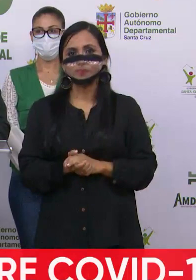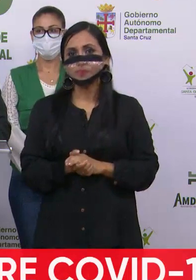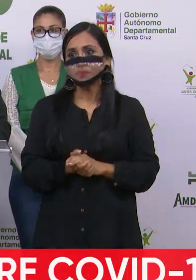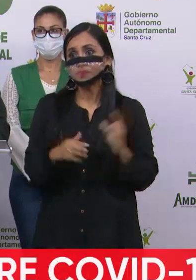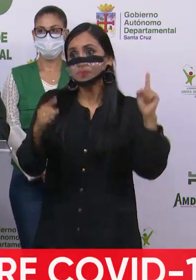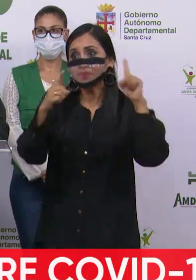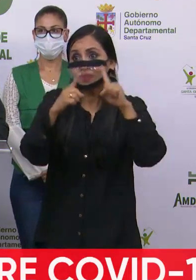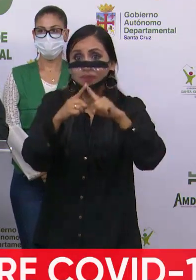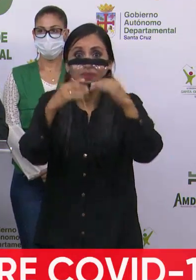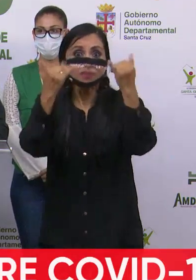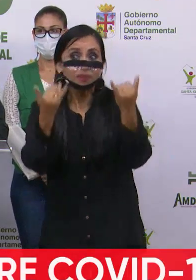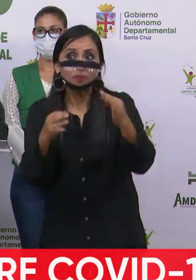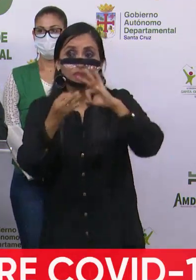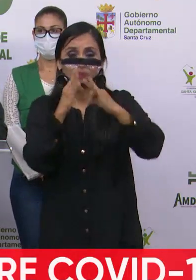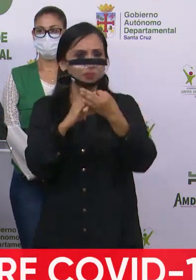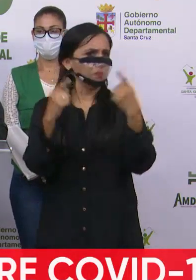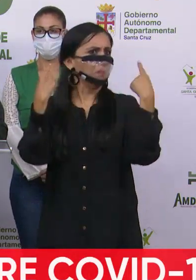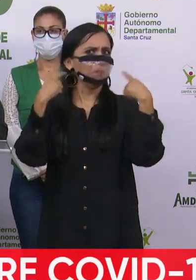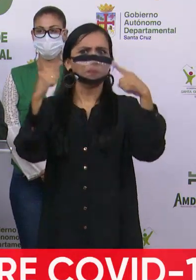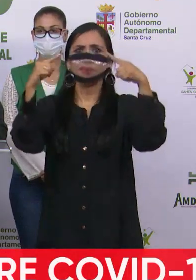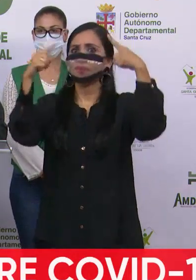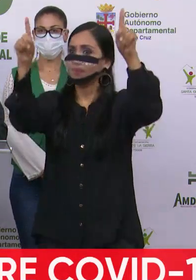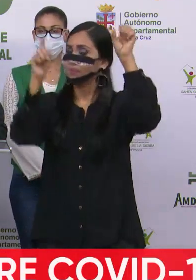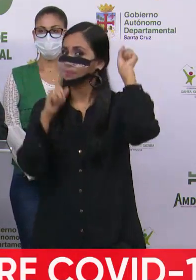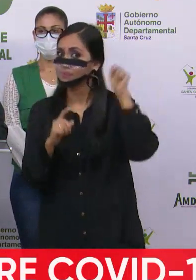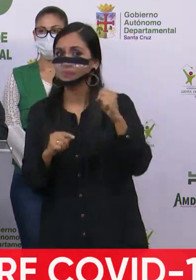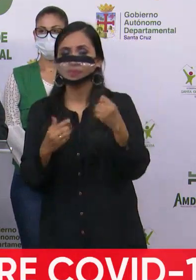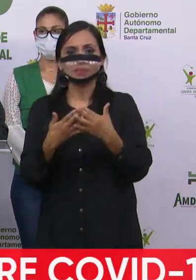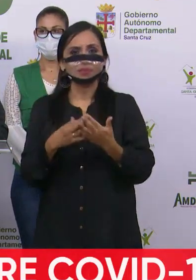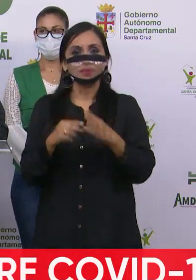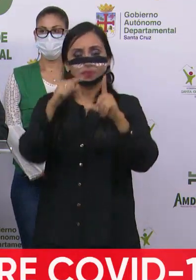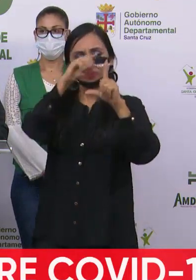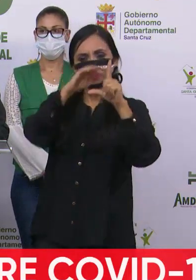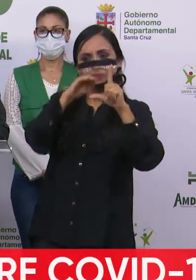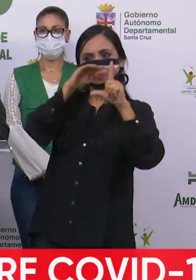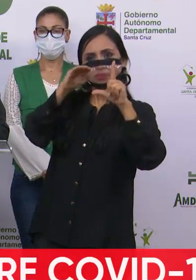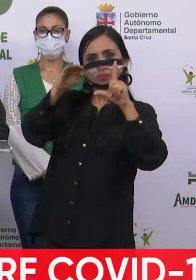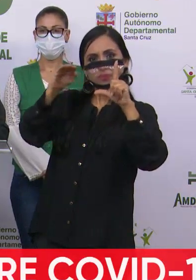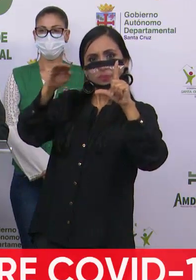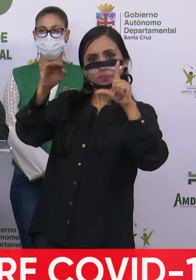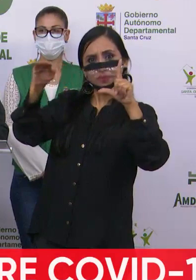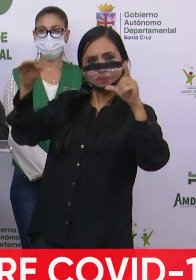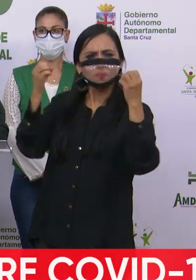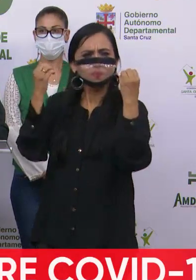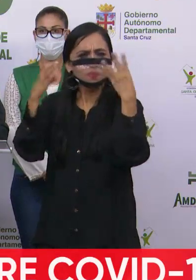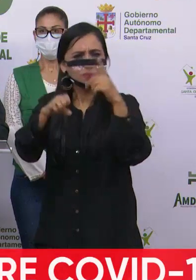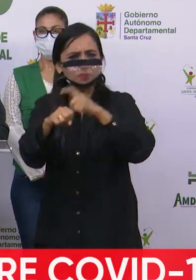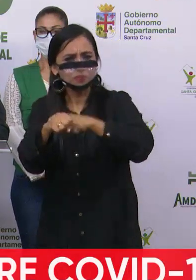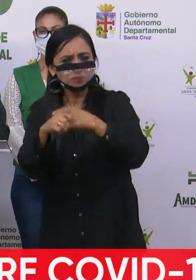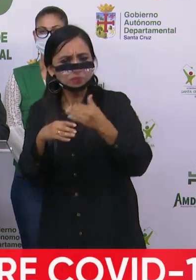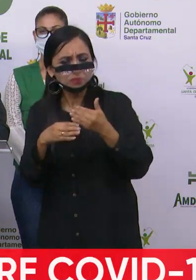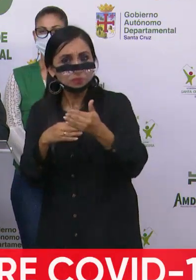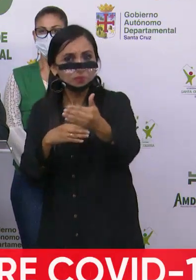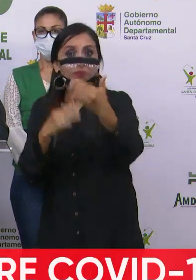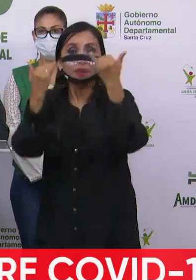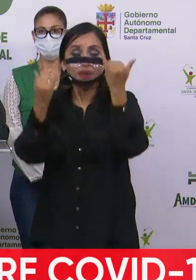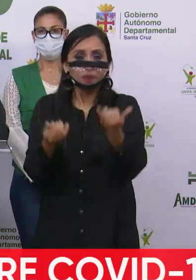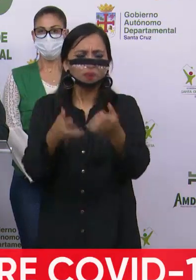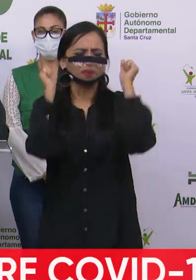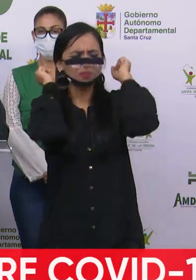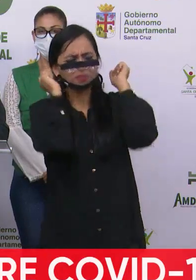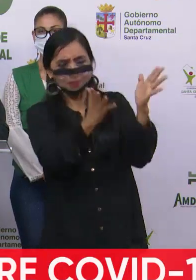Hasta hoy hemos tenido éxito, manteniendo la curva plana por mucho tiempo. No es momento de